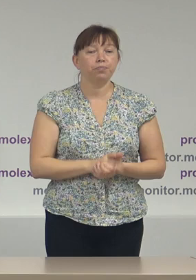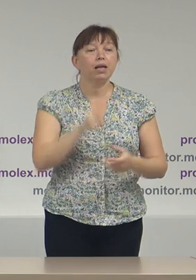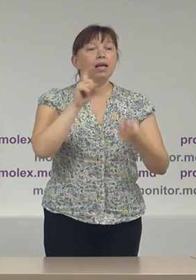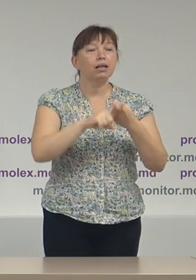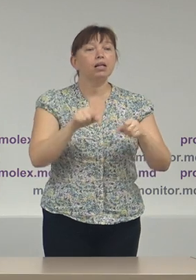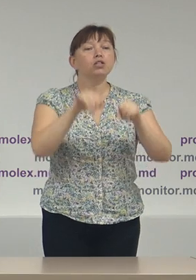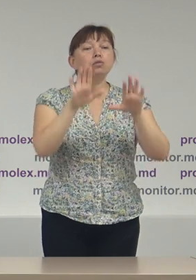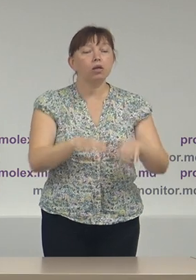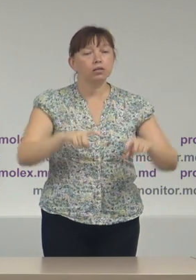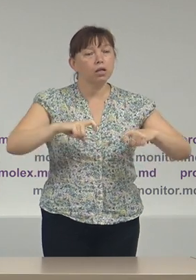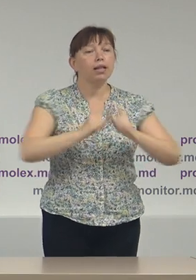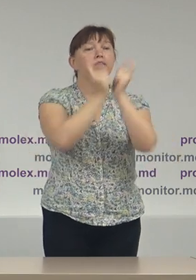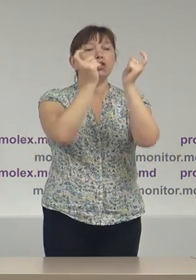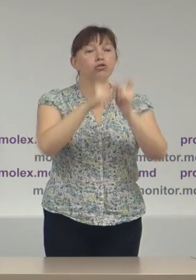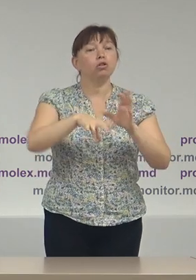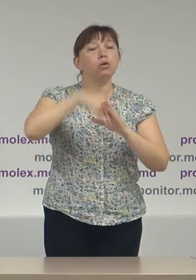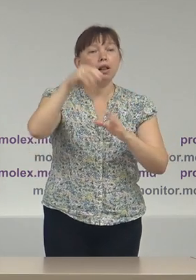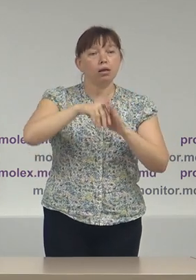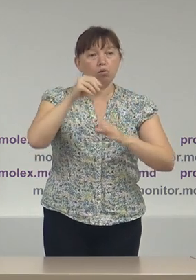soluționarea litigiilor electorale,